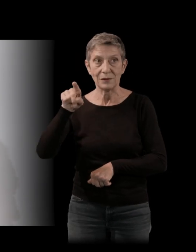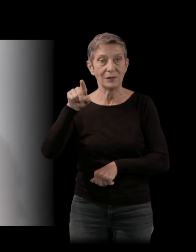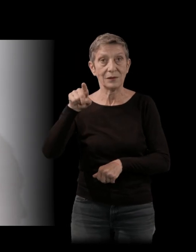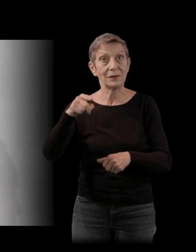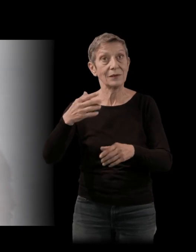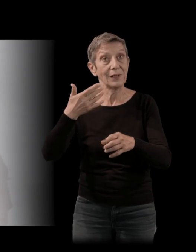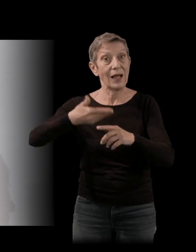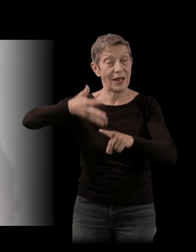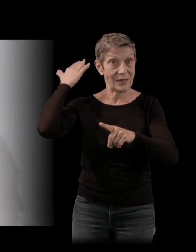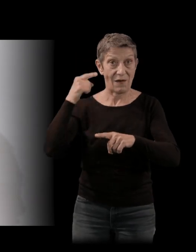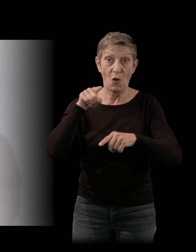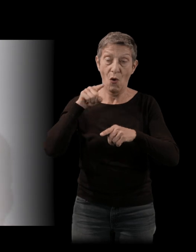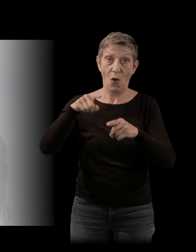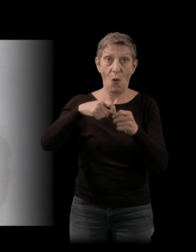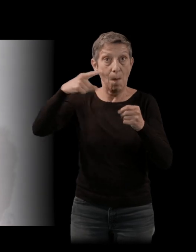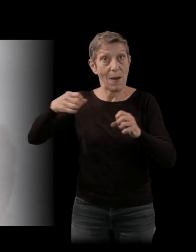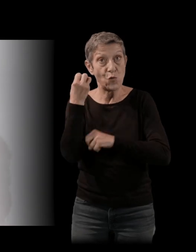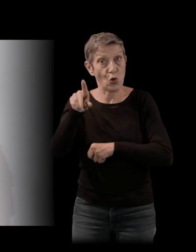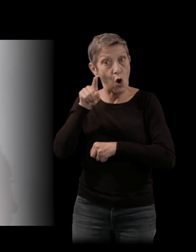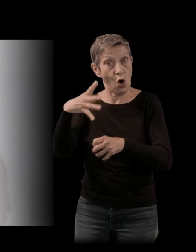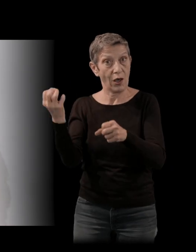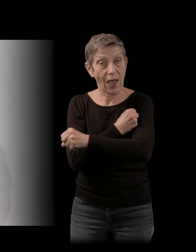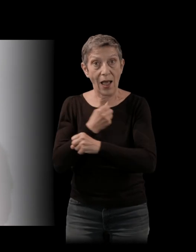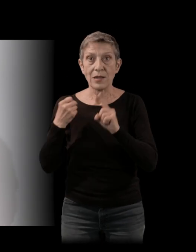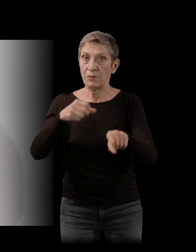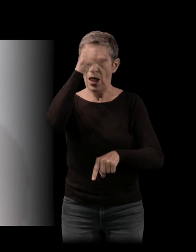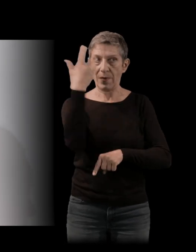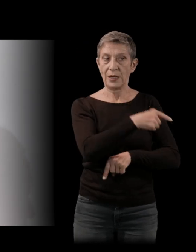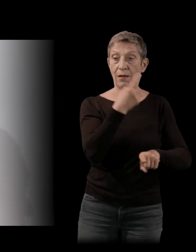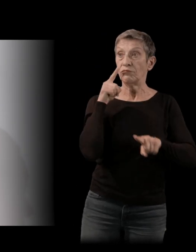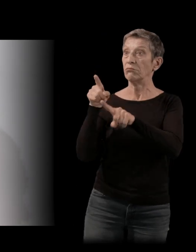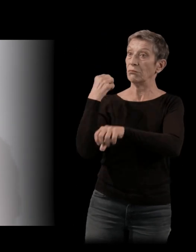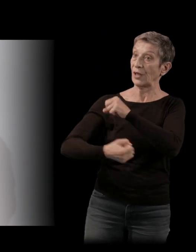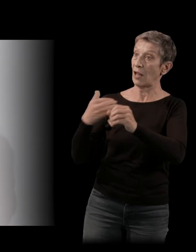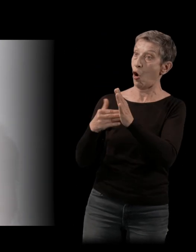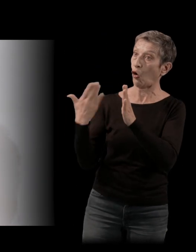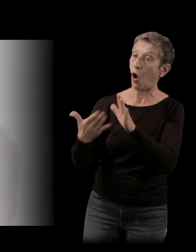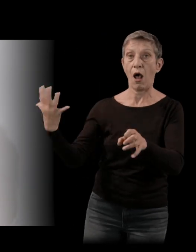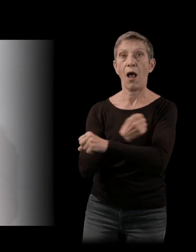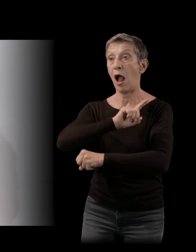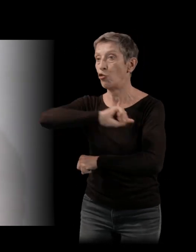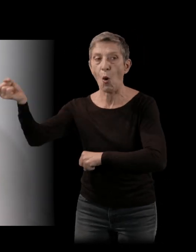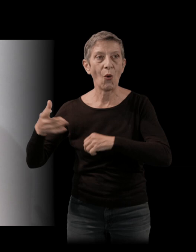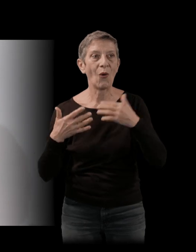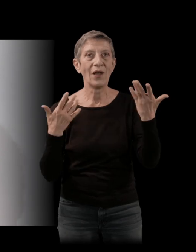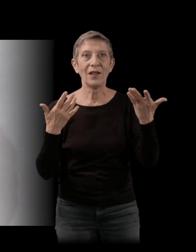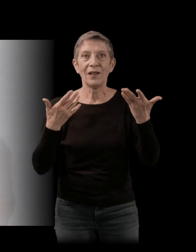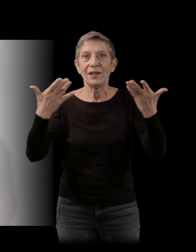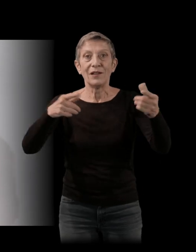d'avant avec « Qu passent les cigognes ? ». Donc les Américains disent hors de question que ce soit les Soviétiques cette année qui est la palme. Le Japon est là. Les